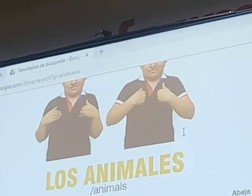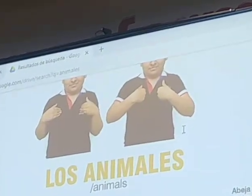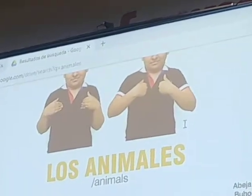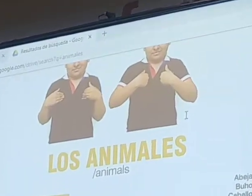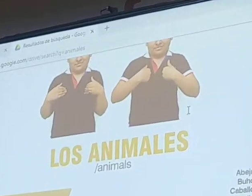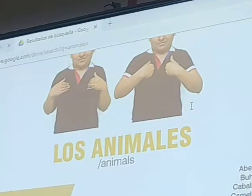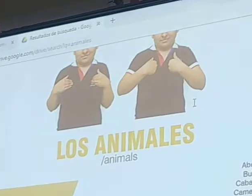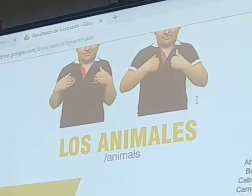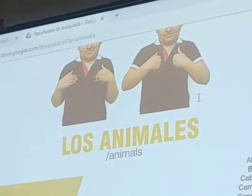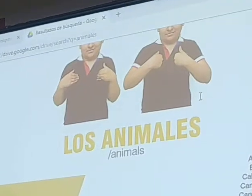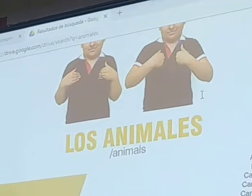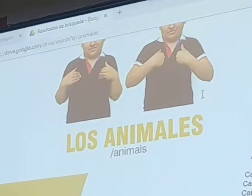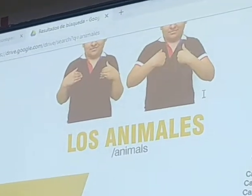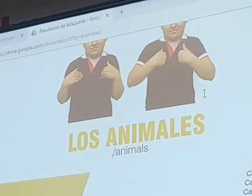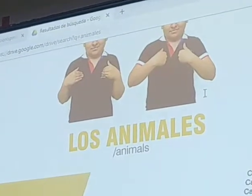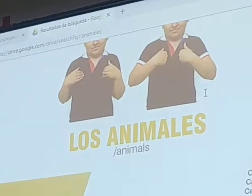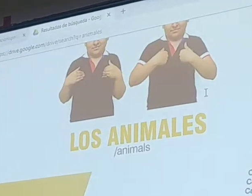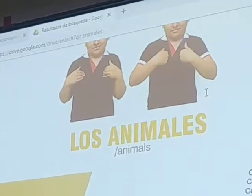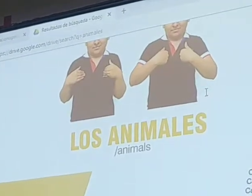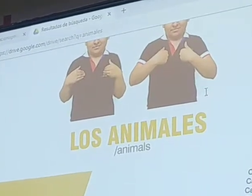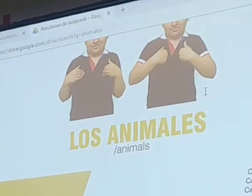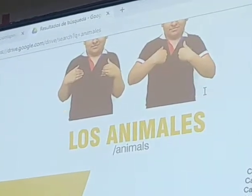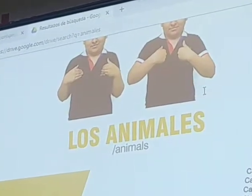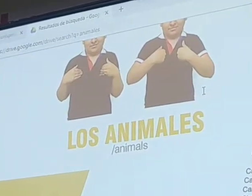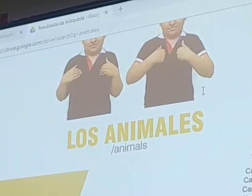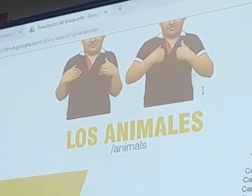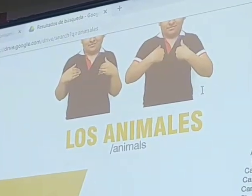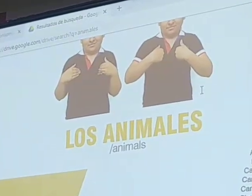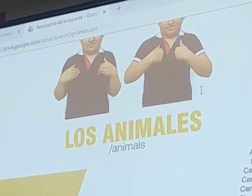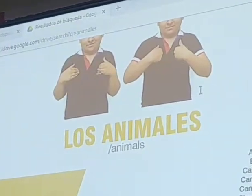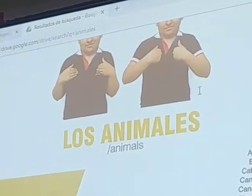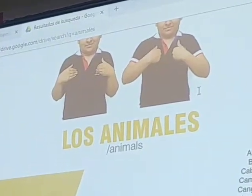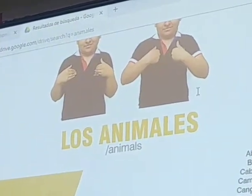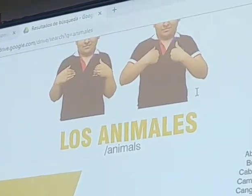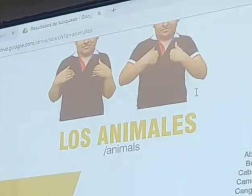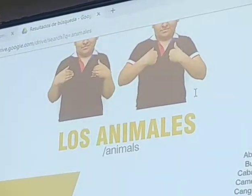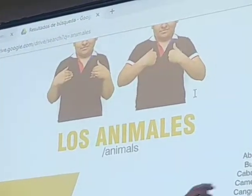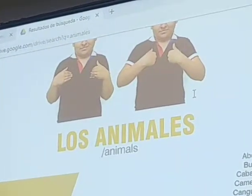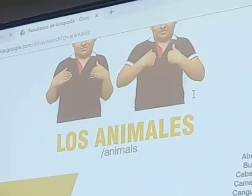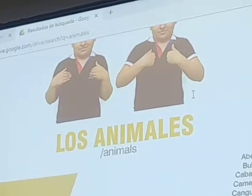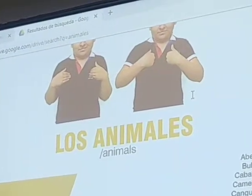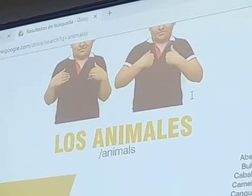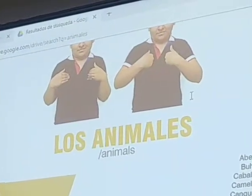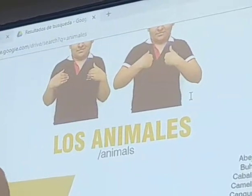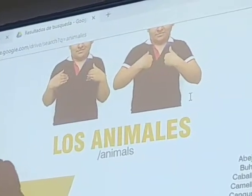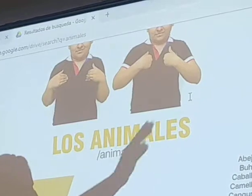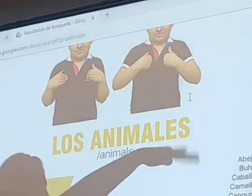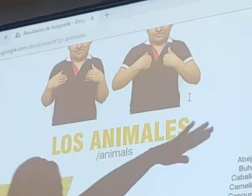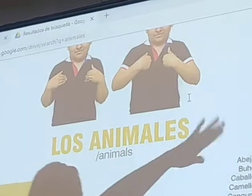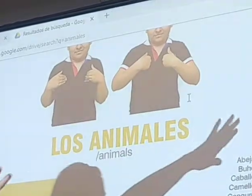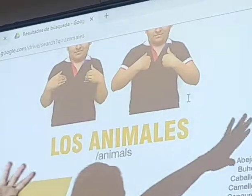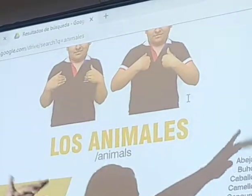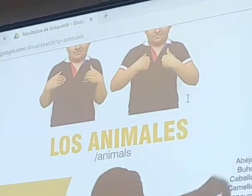Camillo ¿Taballo? Camillo Ah, ¿Taballo? ¿Taballo?